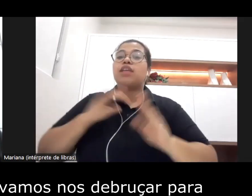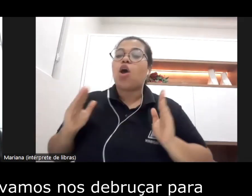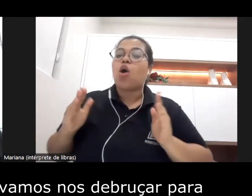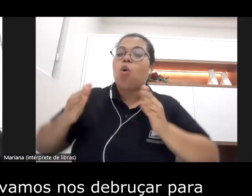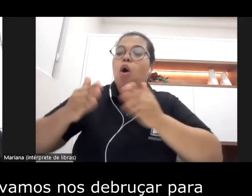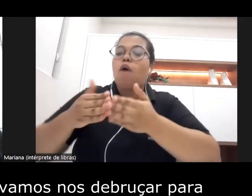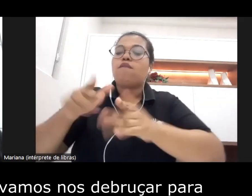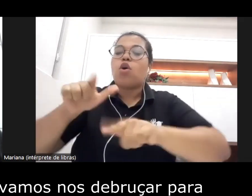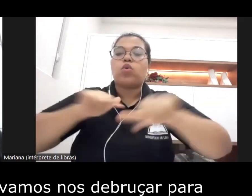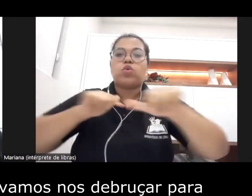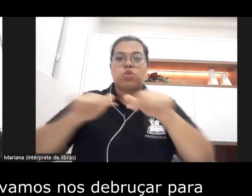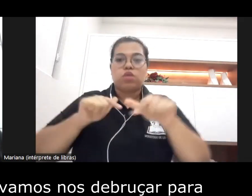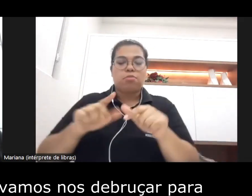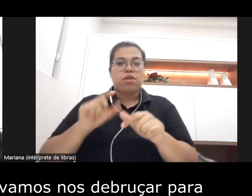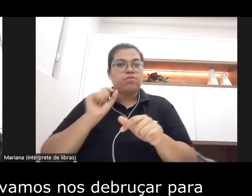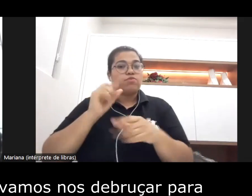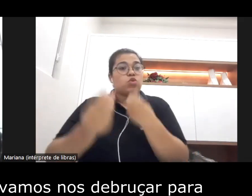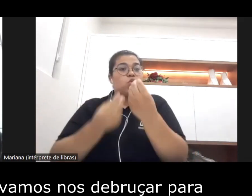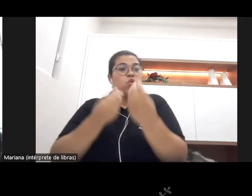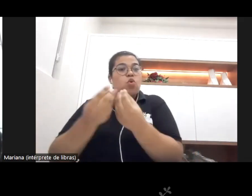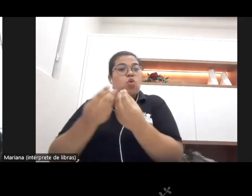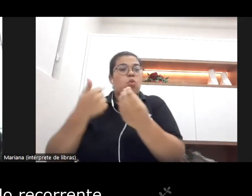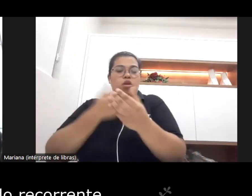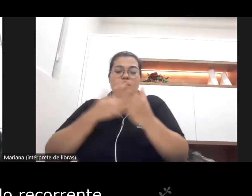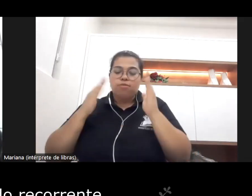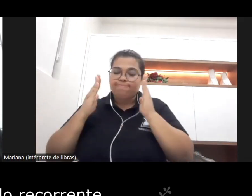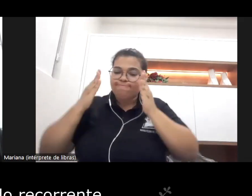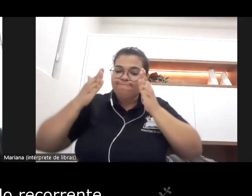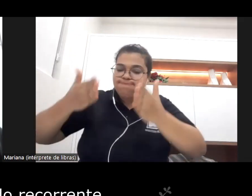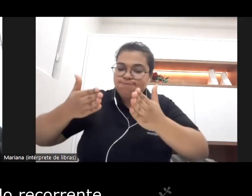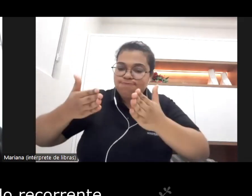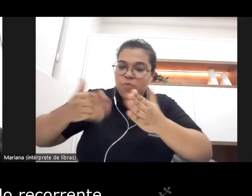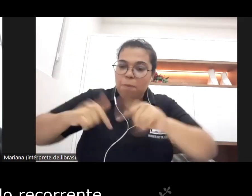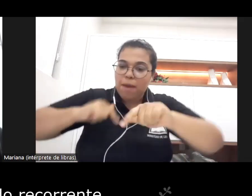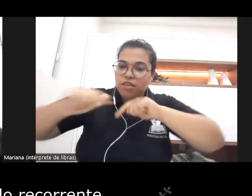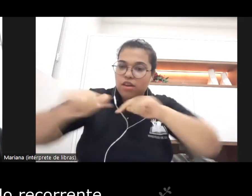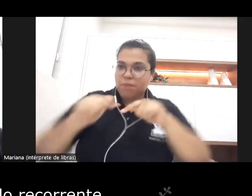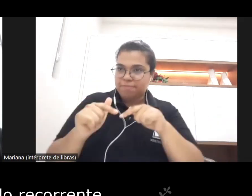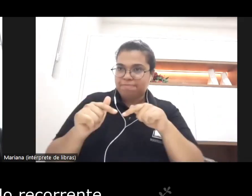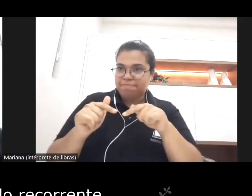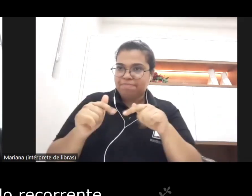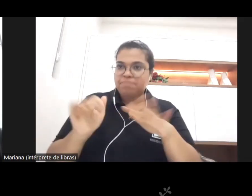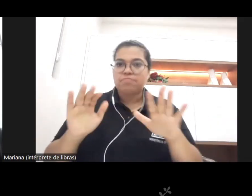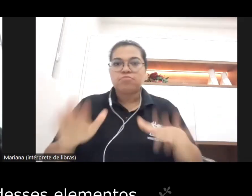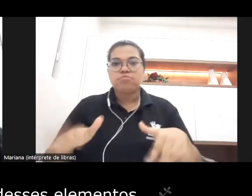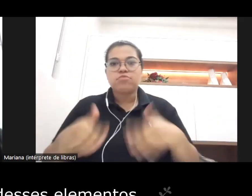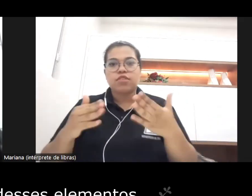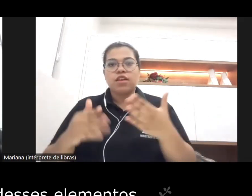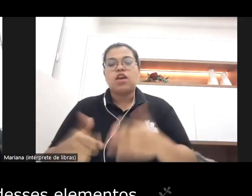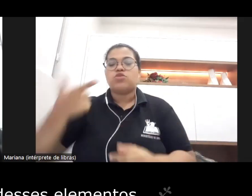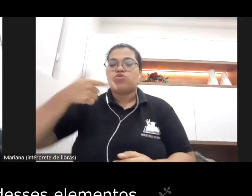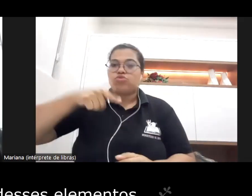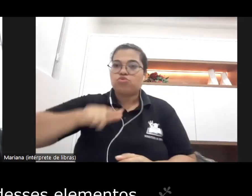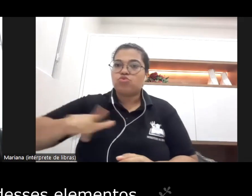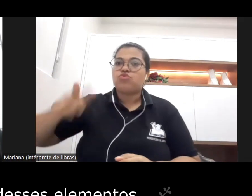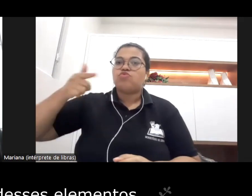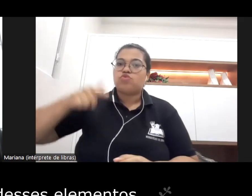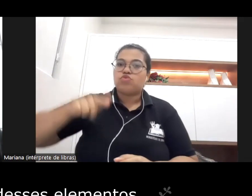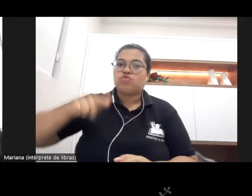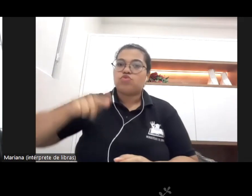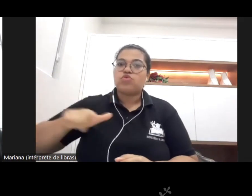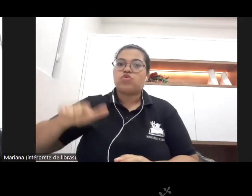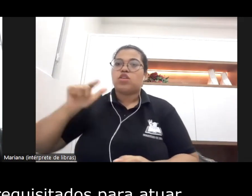sobre o qual nós vamos nos debruçar para atuar e aí tem sido recorrente na combinação desses